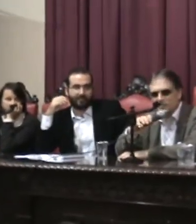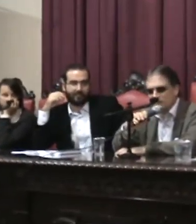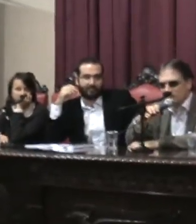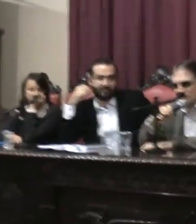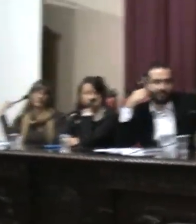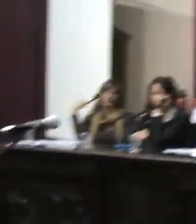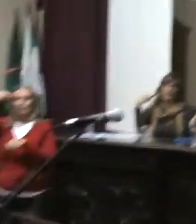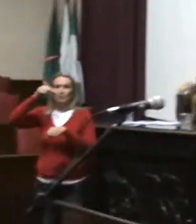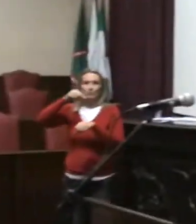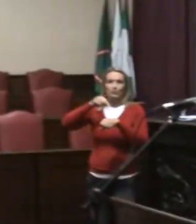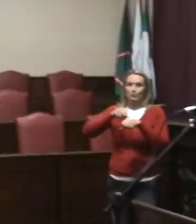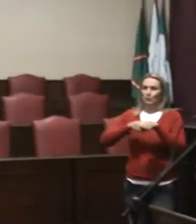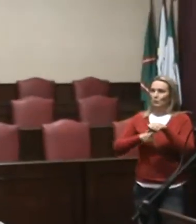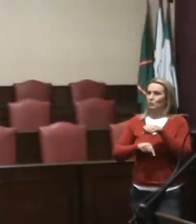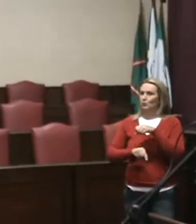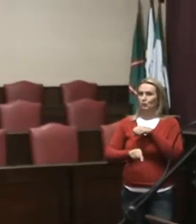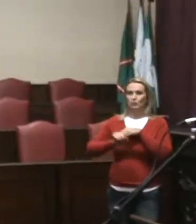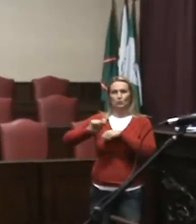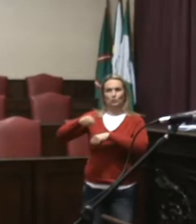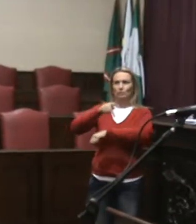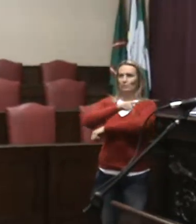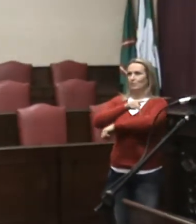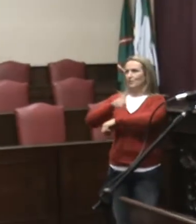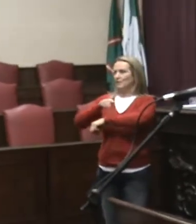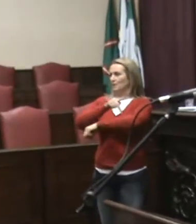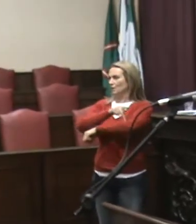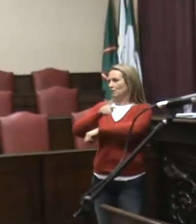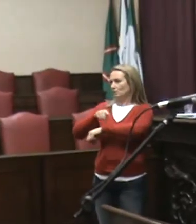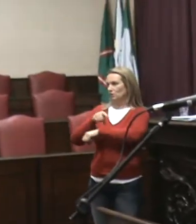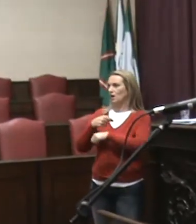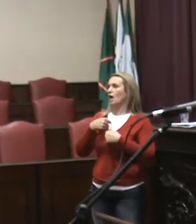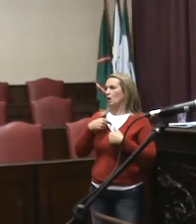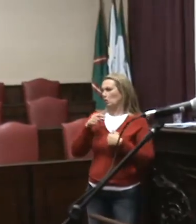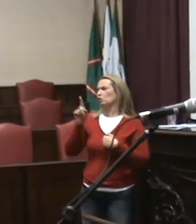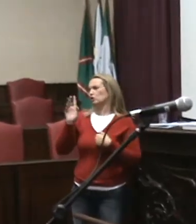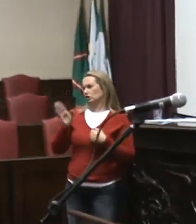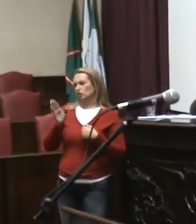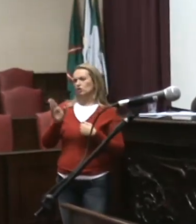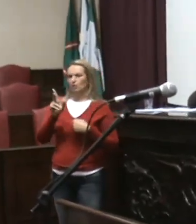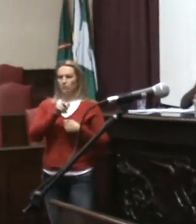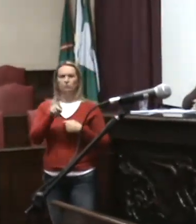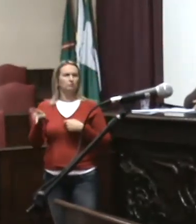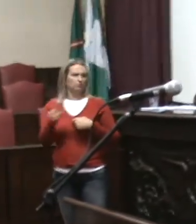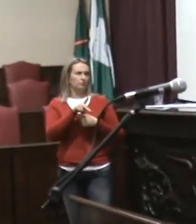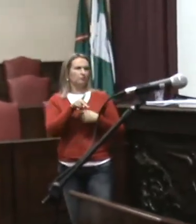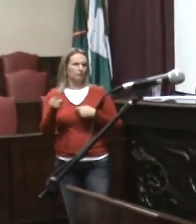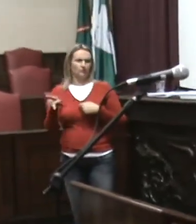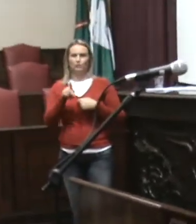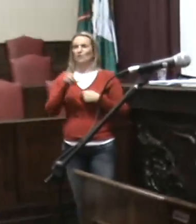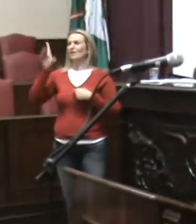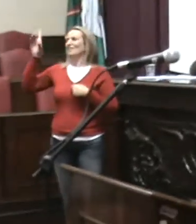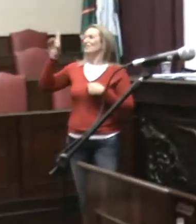de pedagogia. Embora seja professor, professor de Direito normalmente não estuda pedagogia.